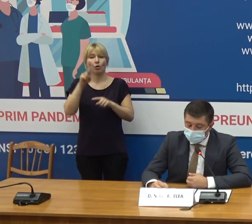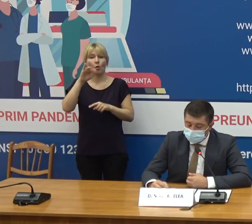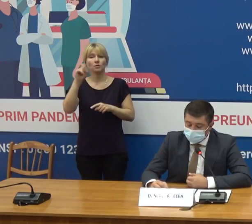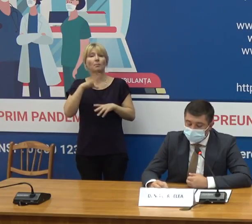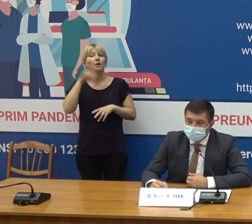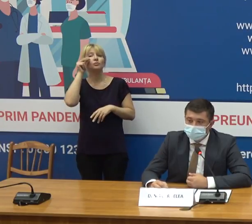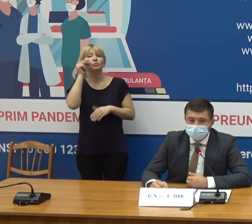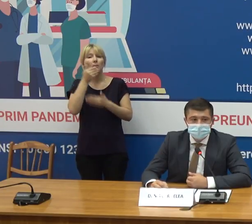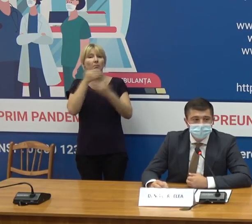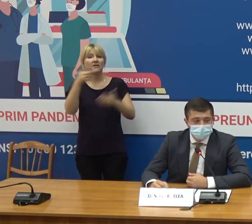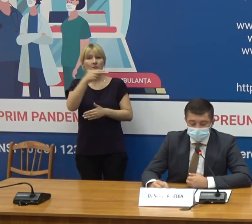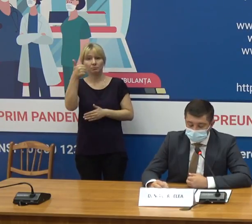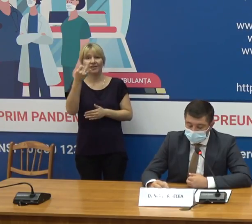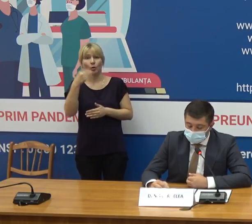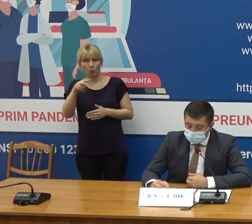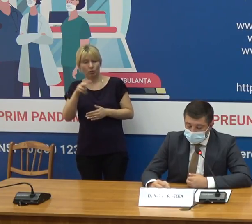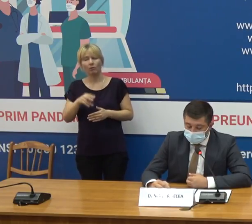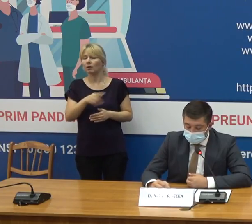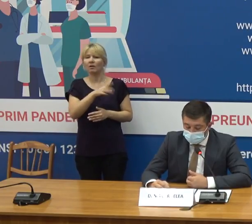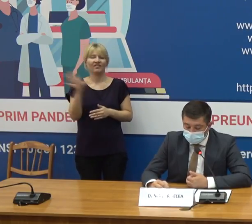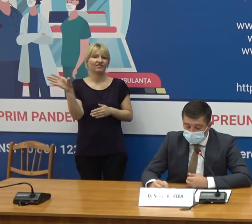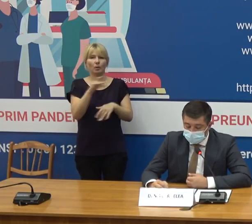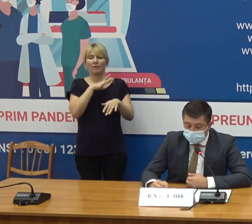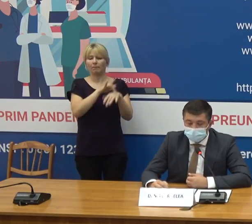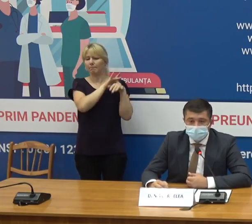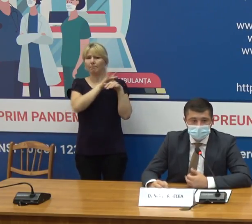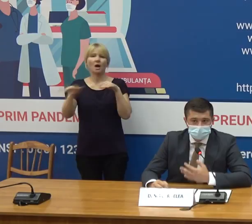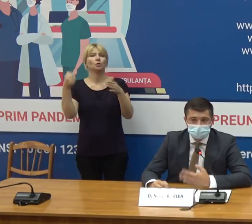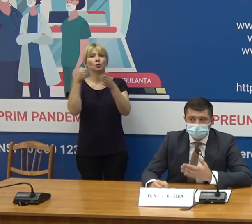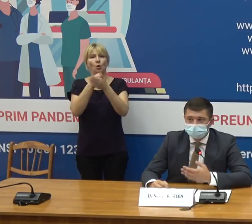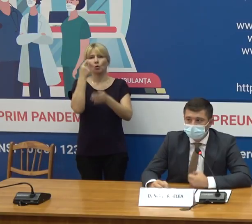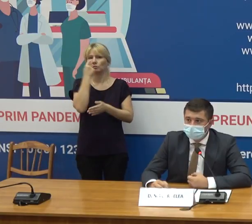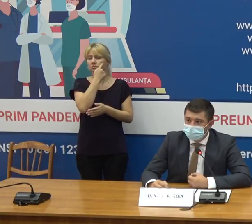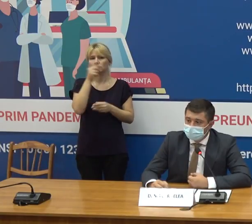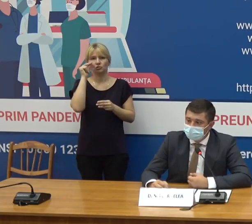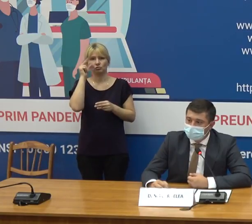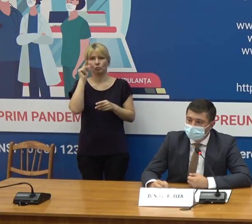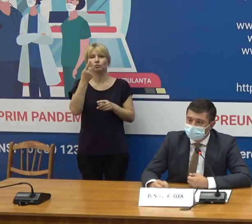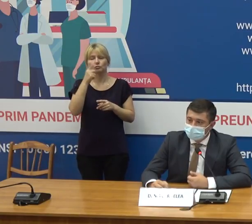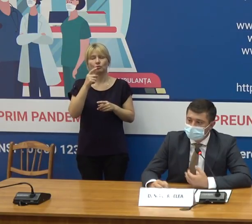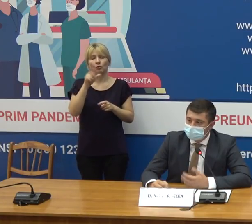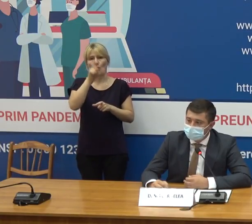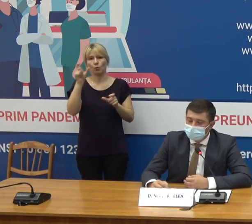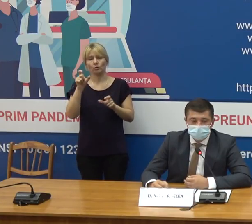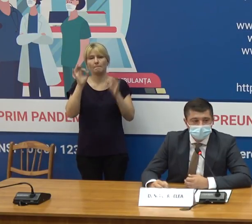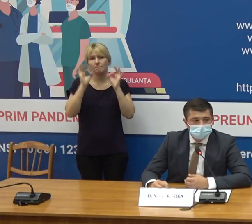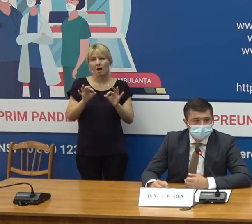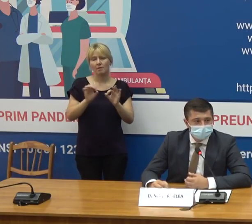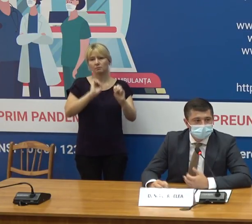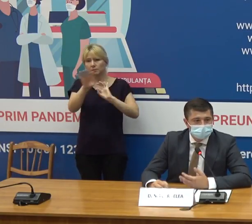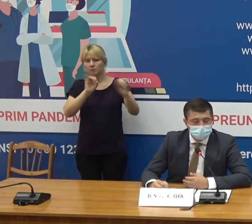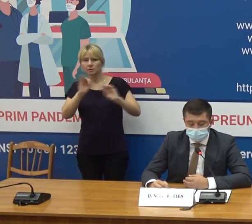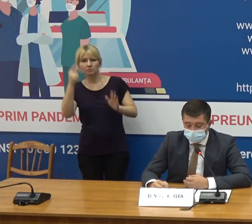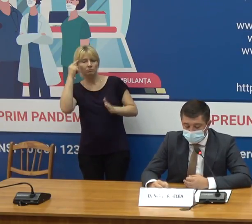de vaccin au fost administrate până la expirare terminului indicat, datorită managementului corect și a